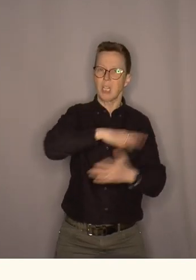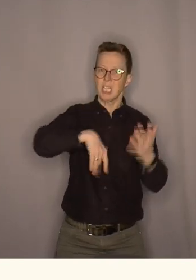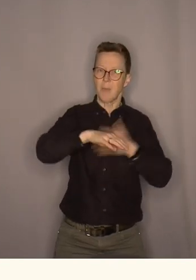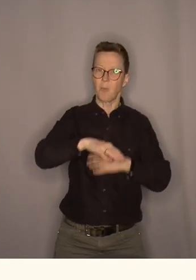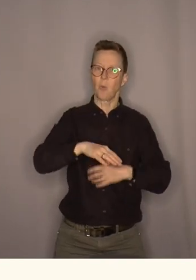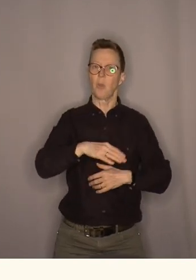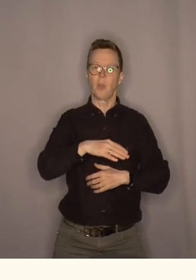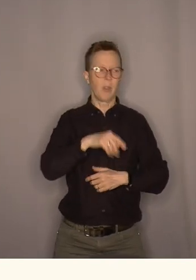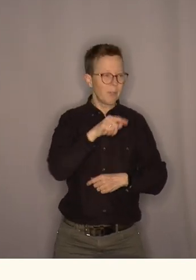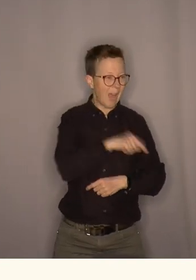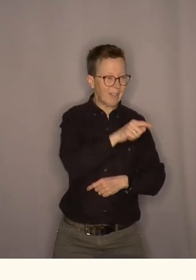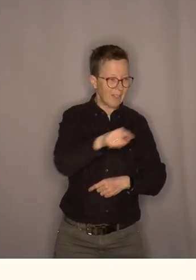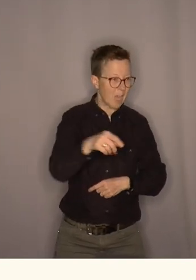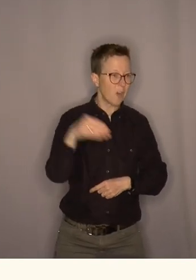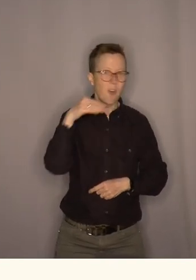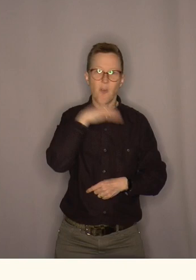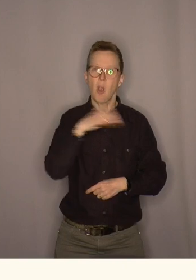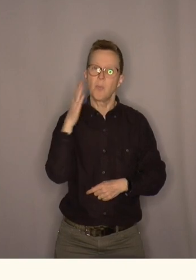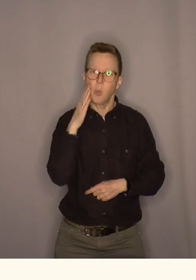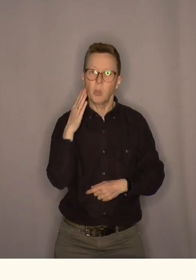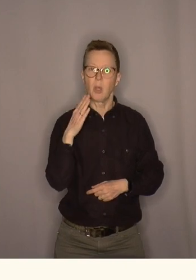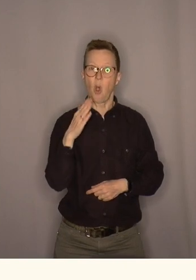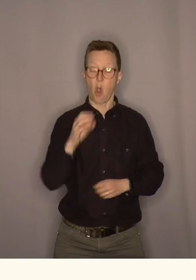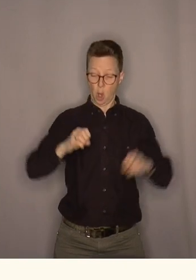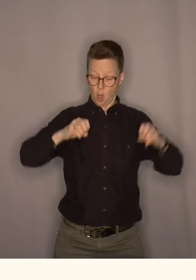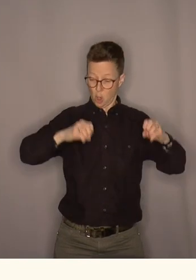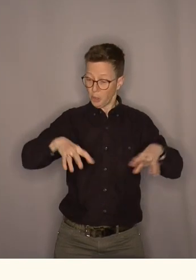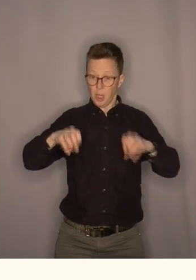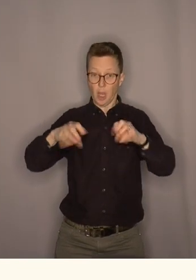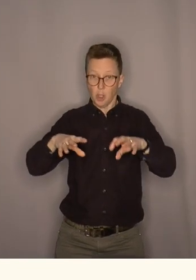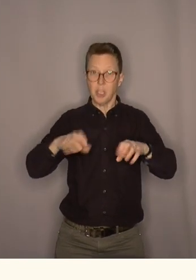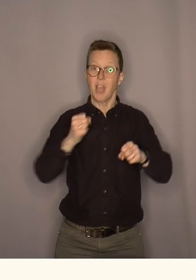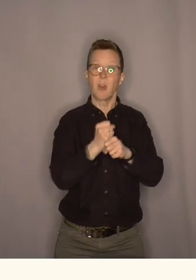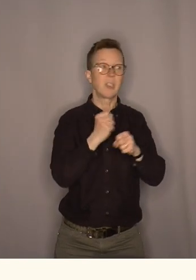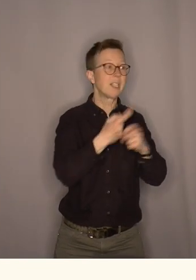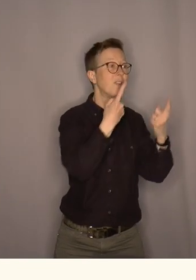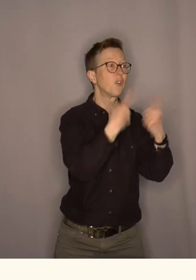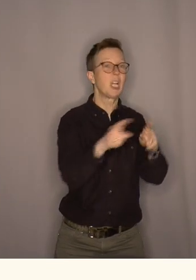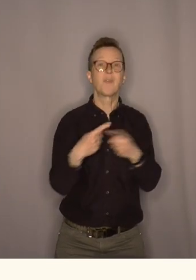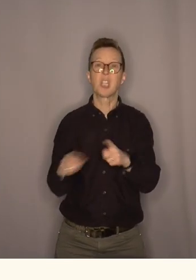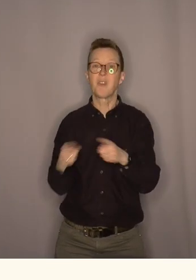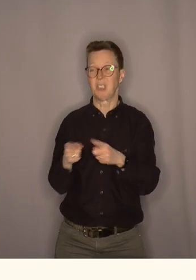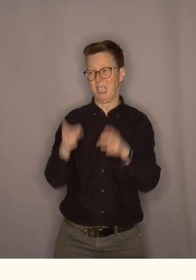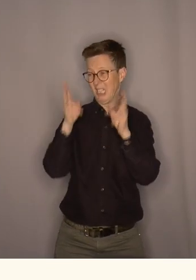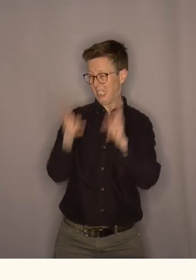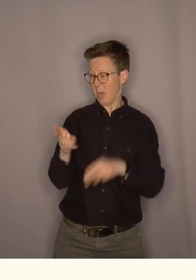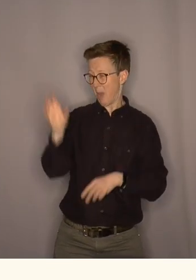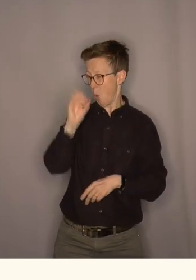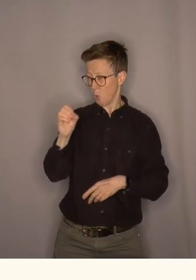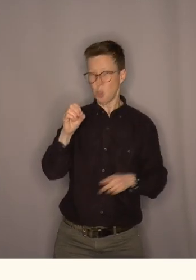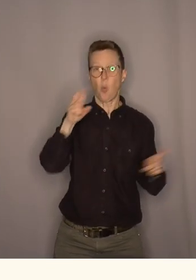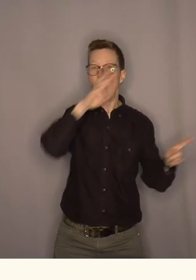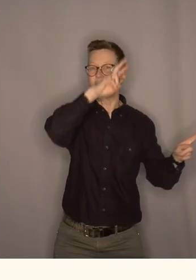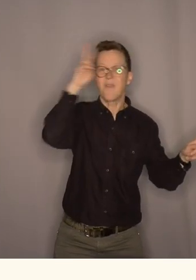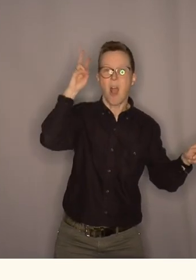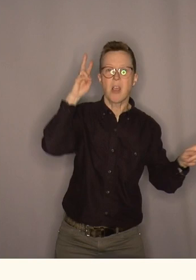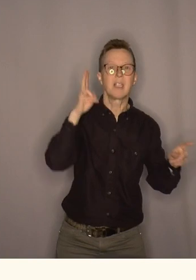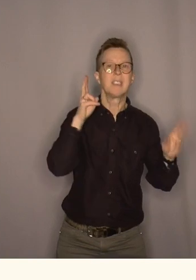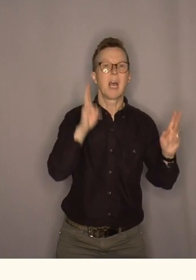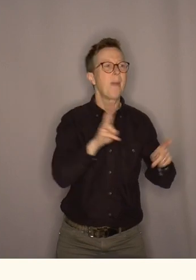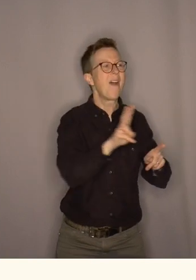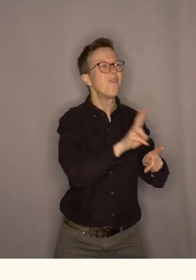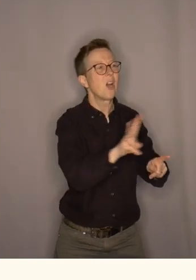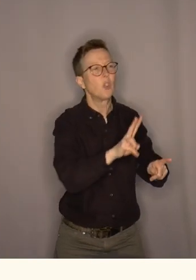der folk bor og løsningene de er faktisk forskjellige det er ikke det samme i Oslo og Stavanger det er ikke det samme i Varde